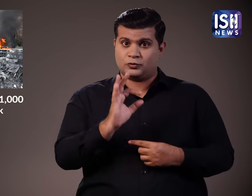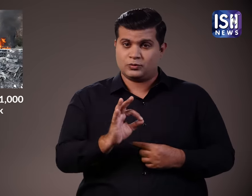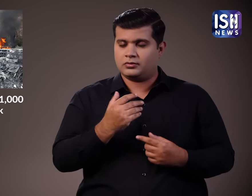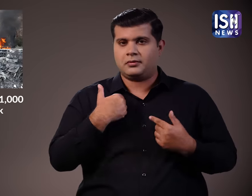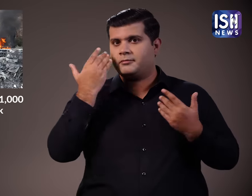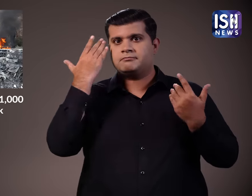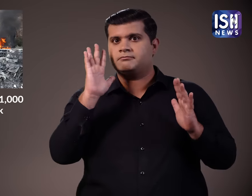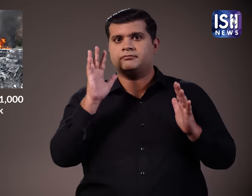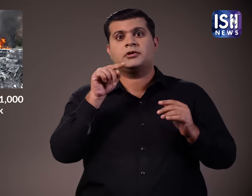हो।